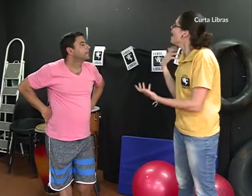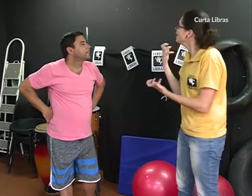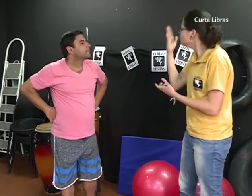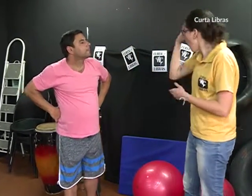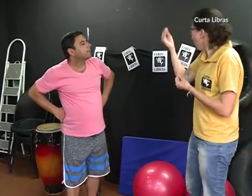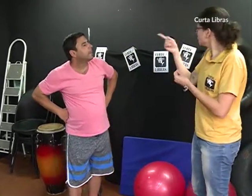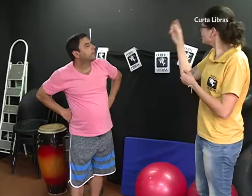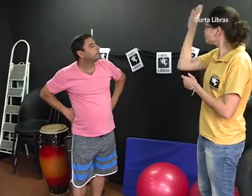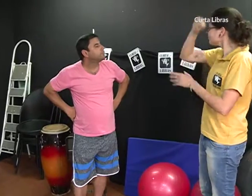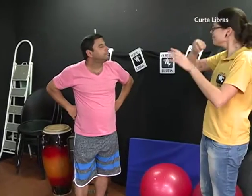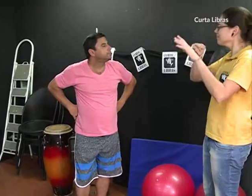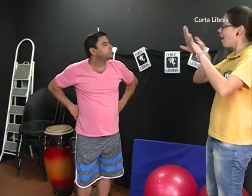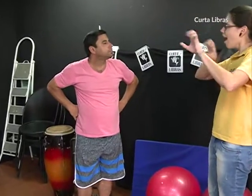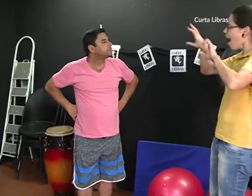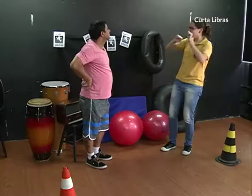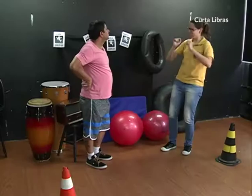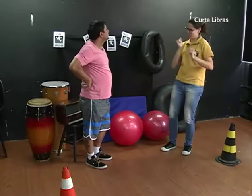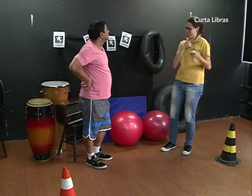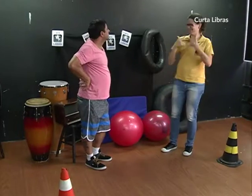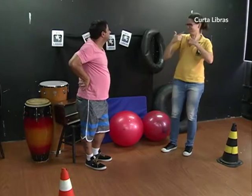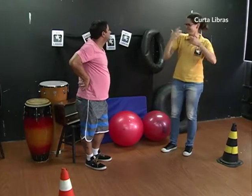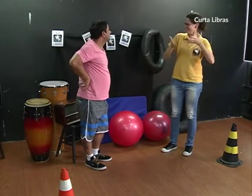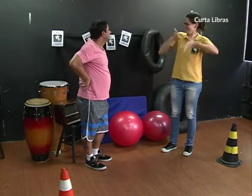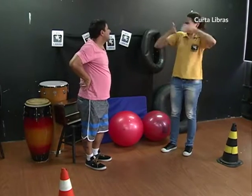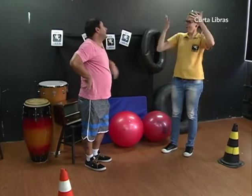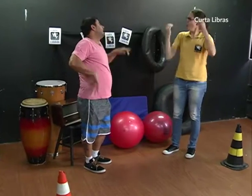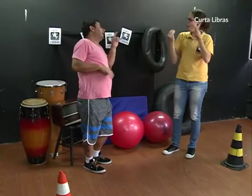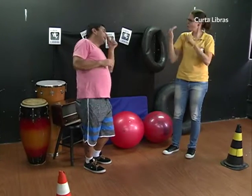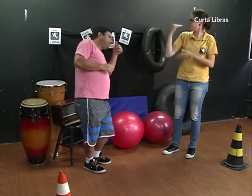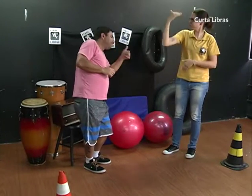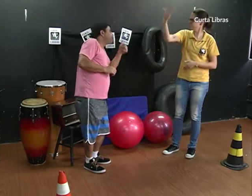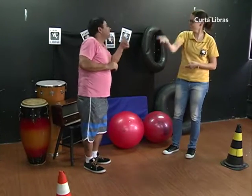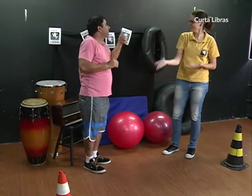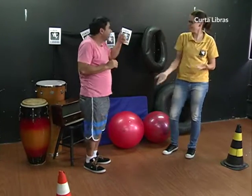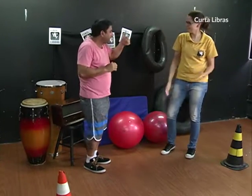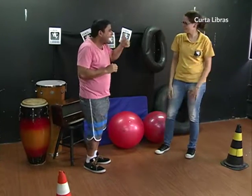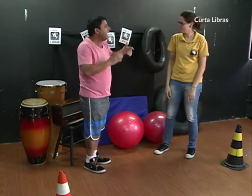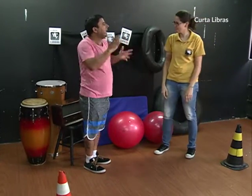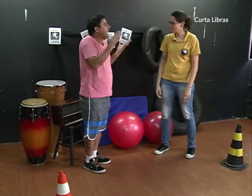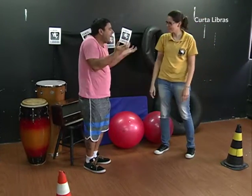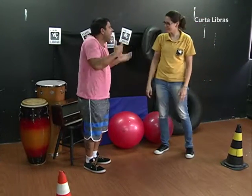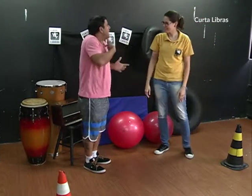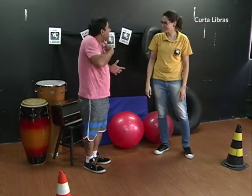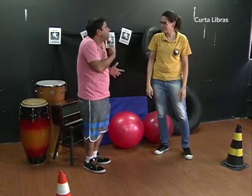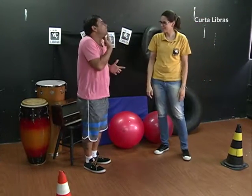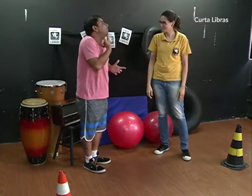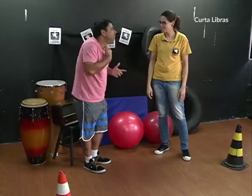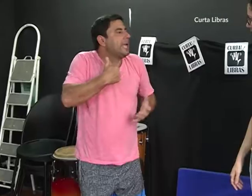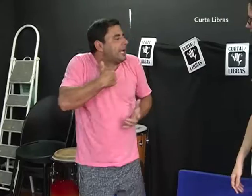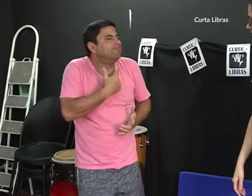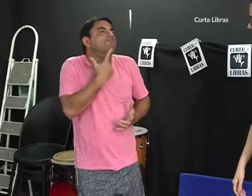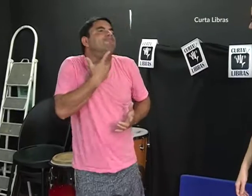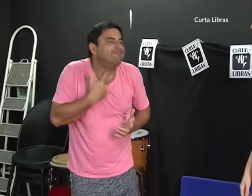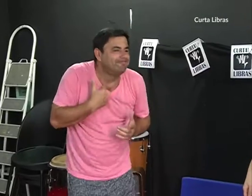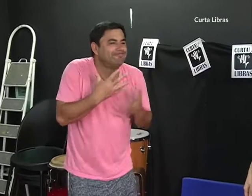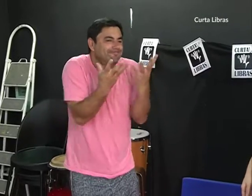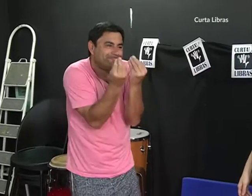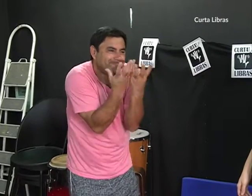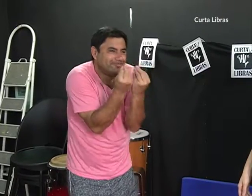Eu gostaria de saber como é que você aprendeu a captar isso, essa expressividade toda. Eu gosto muito de fazer piadas com surdos. Tenho muito contato